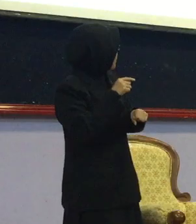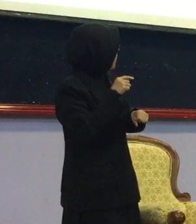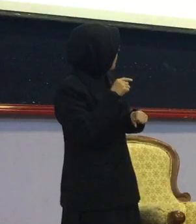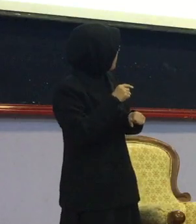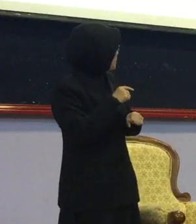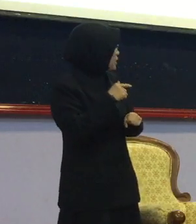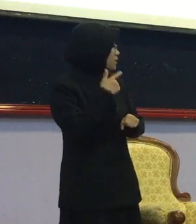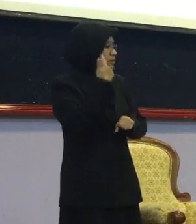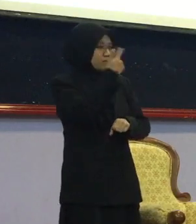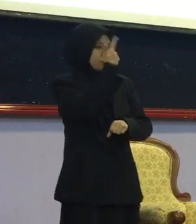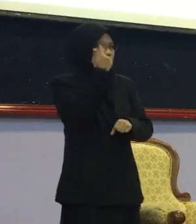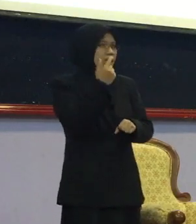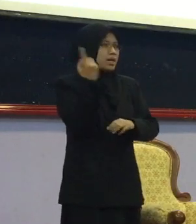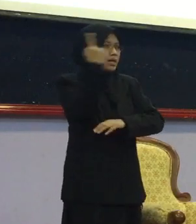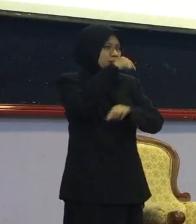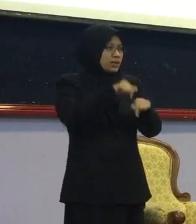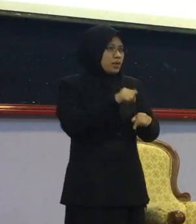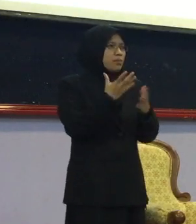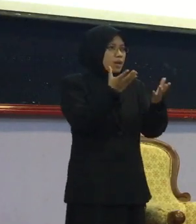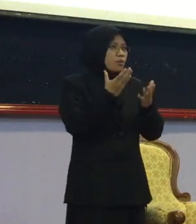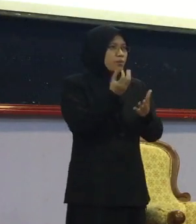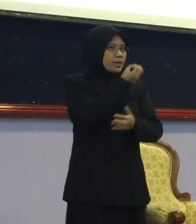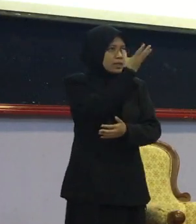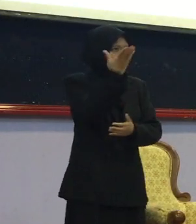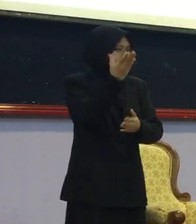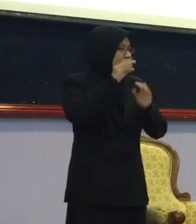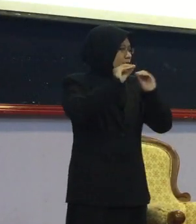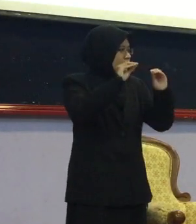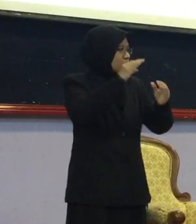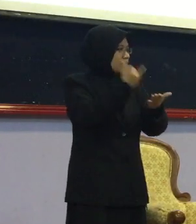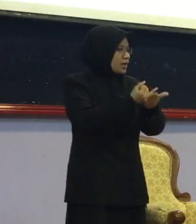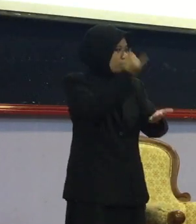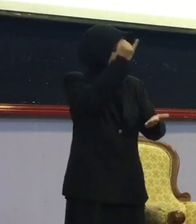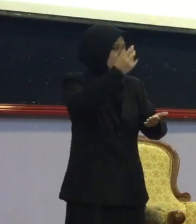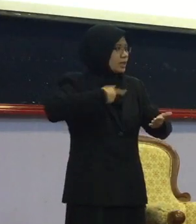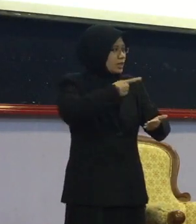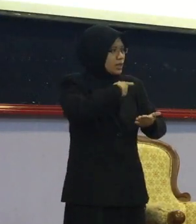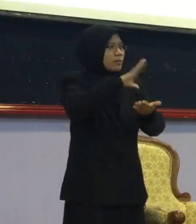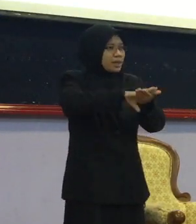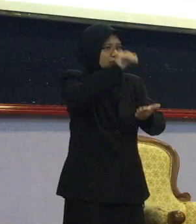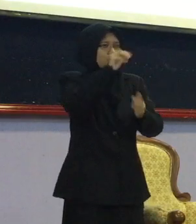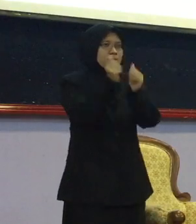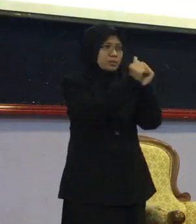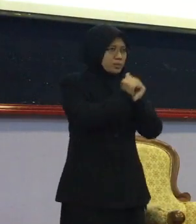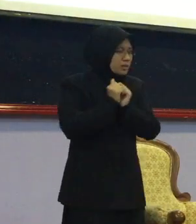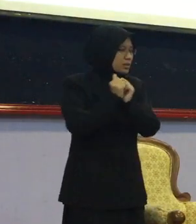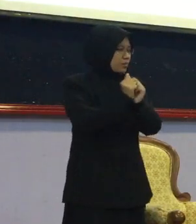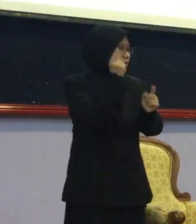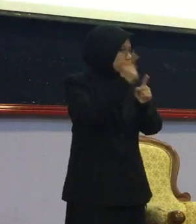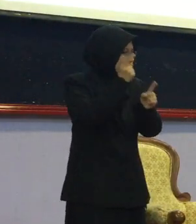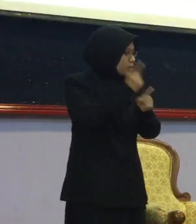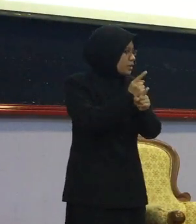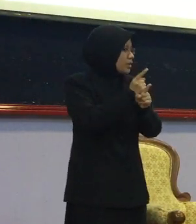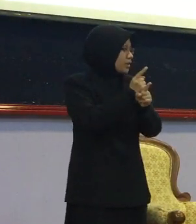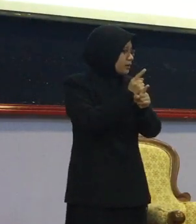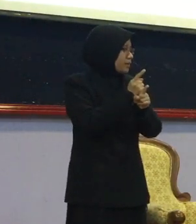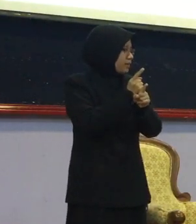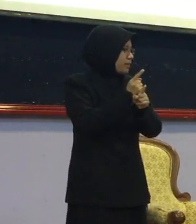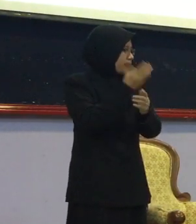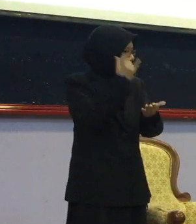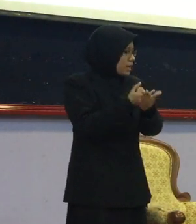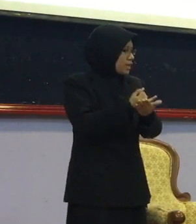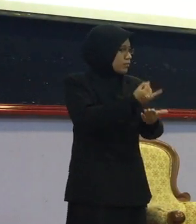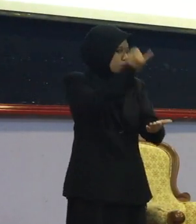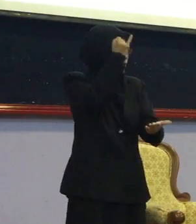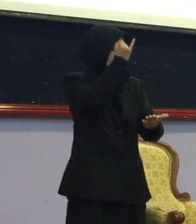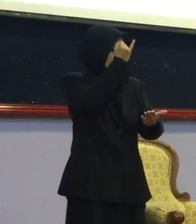Sebab kita ini ilmu Hari ini pun sebenarnya orang pun sebut seminar Tapi kita belajar kan Sahabat-sahabat Kita belajar ilmu Ilmu itu